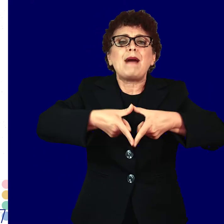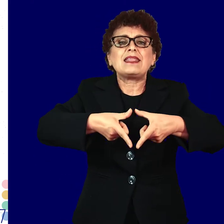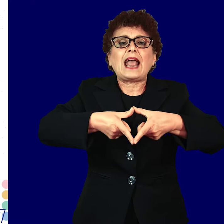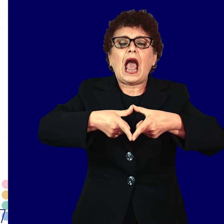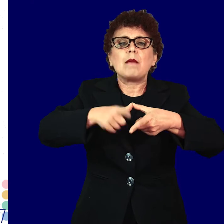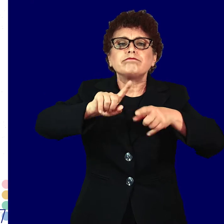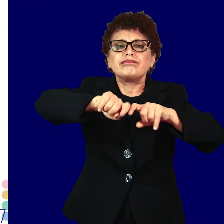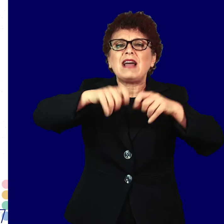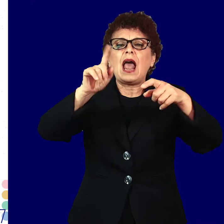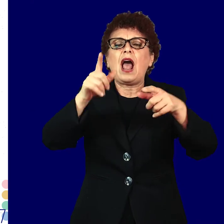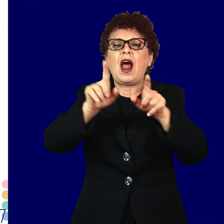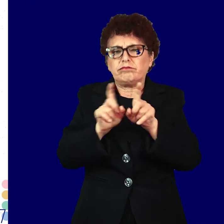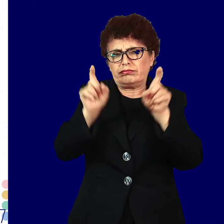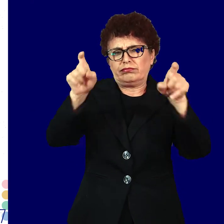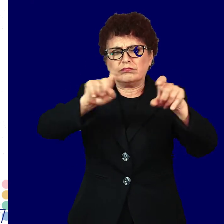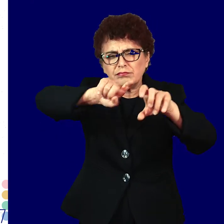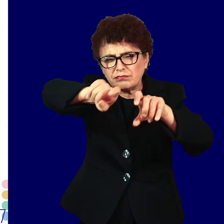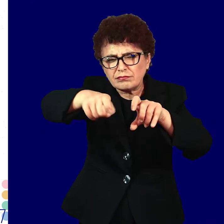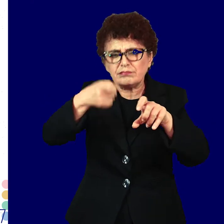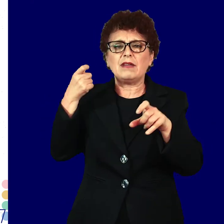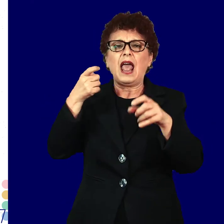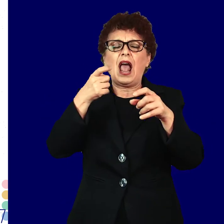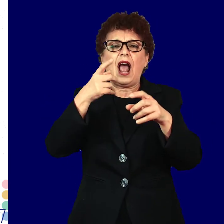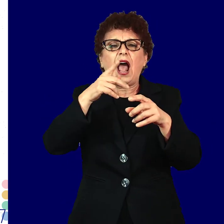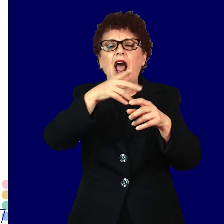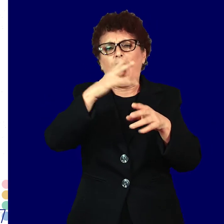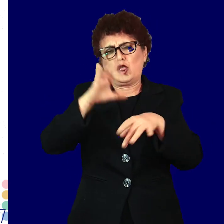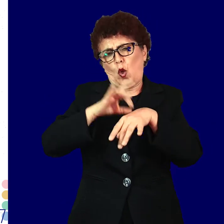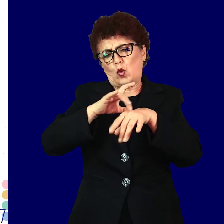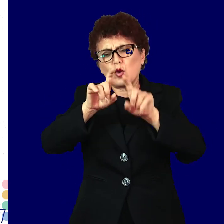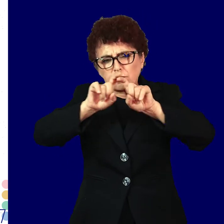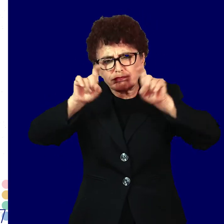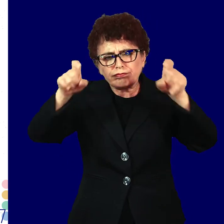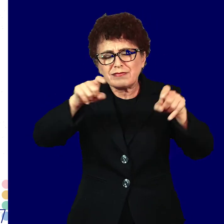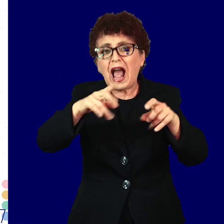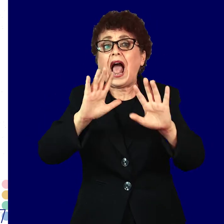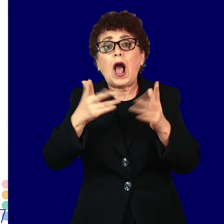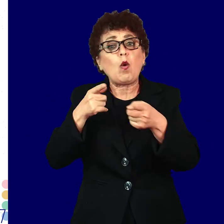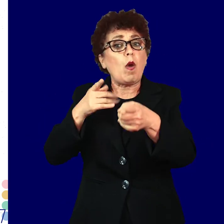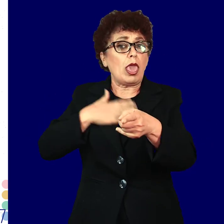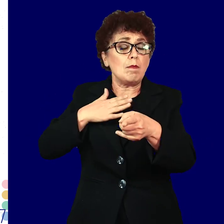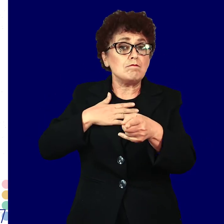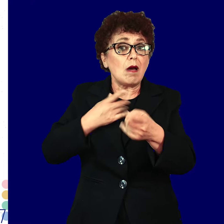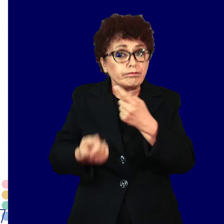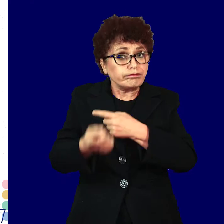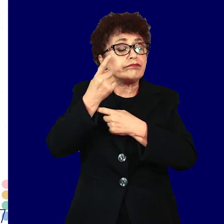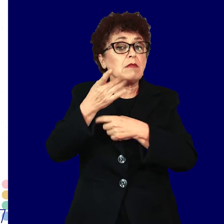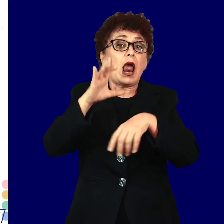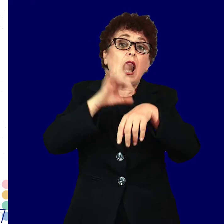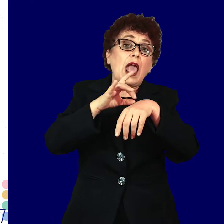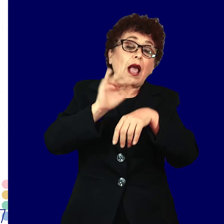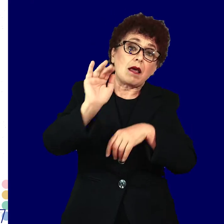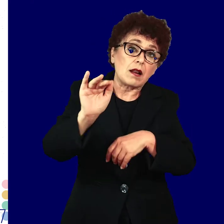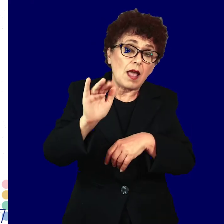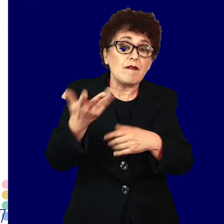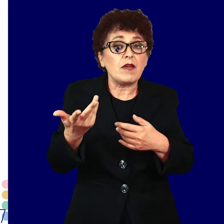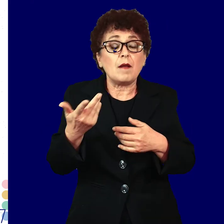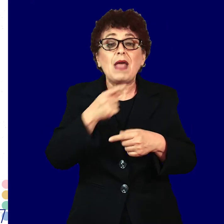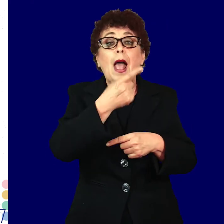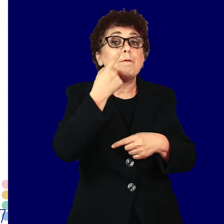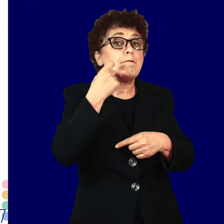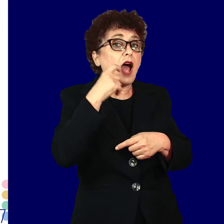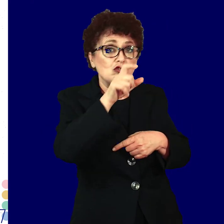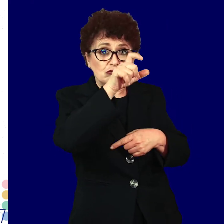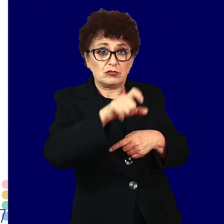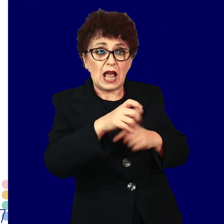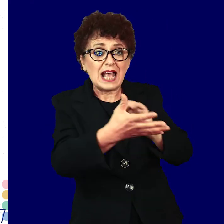на матката, цервиксот, доколку има појава на симптоми или по препорака на лекар. За мажи